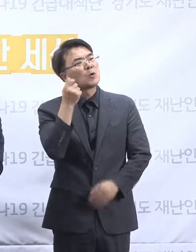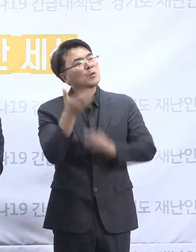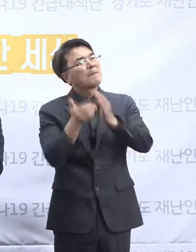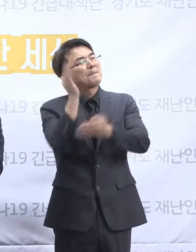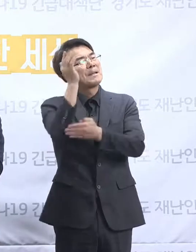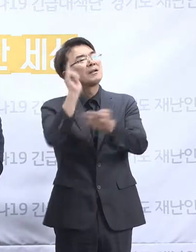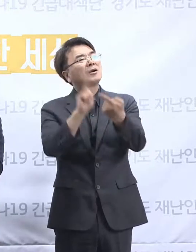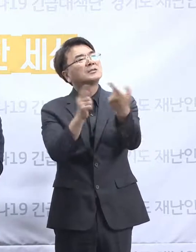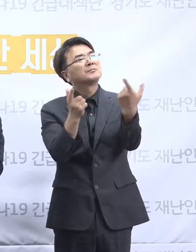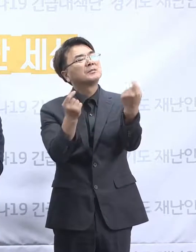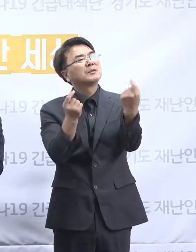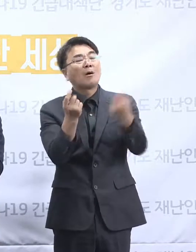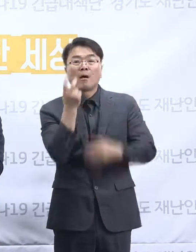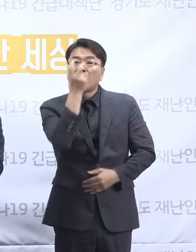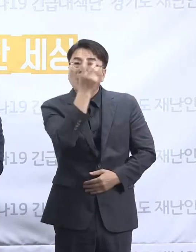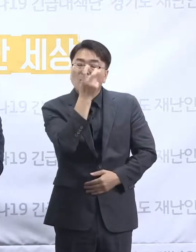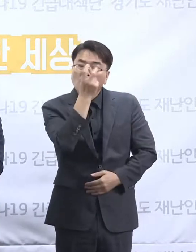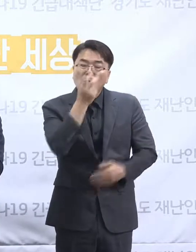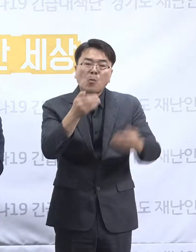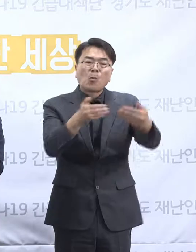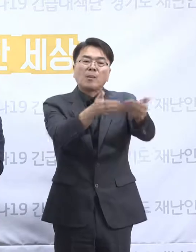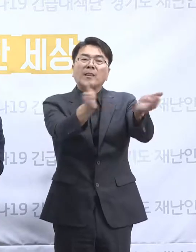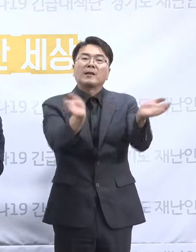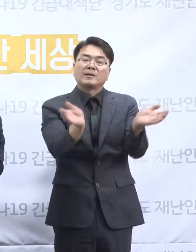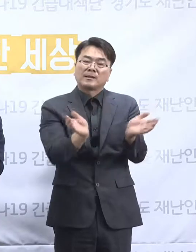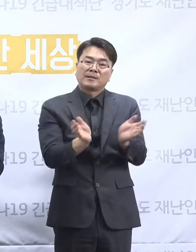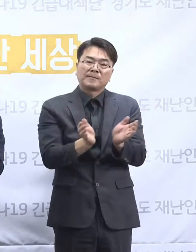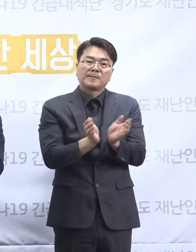조사단에 대해서